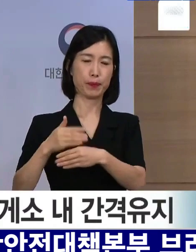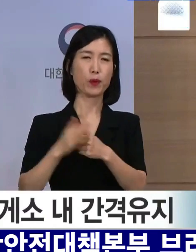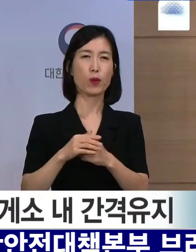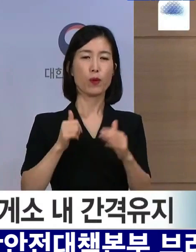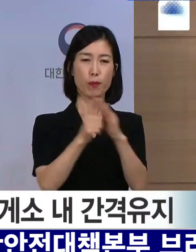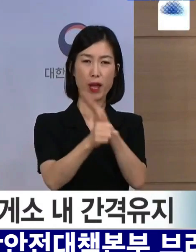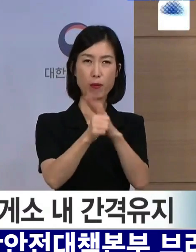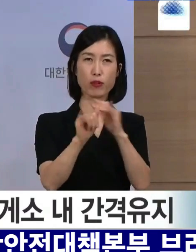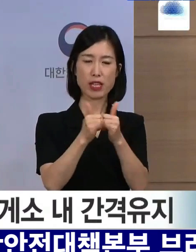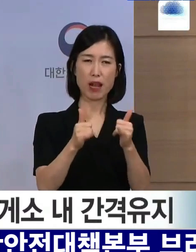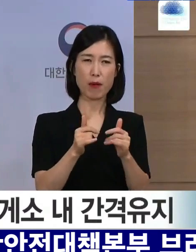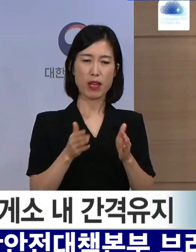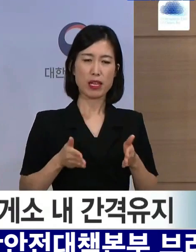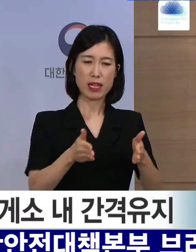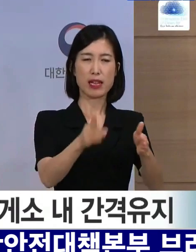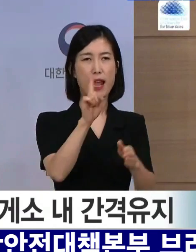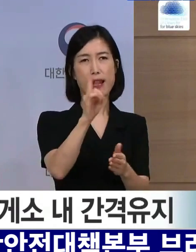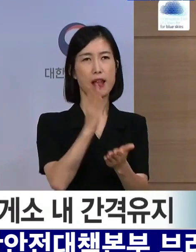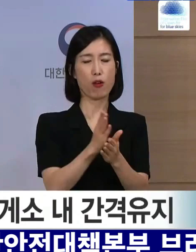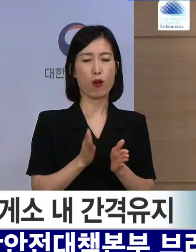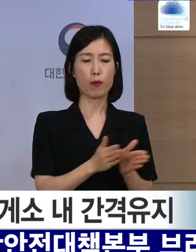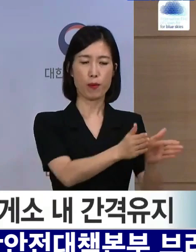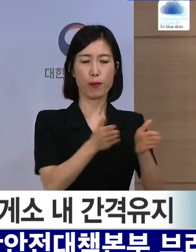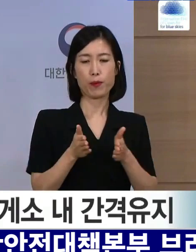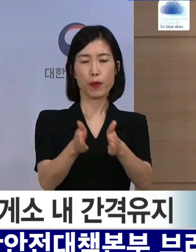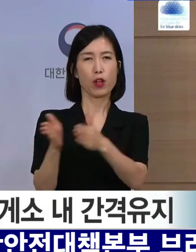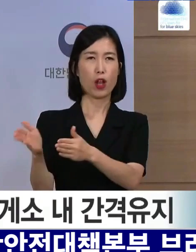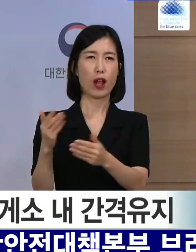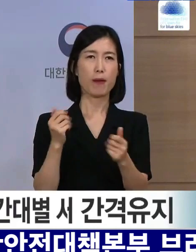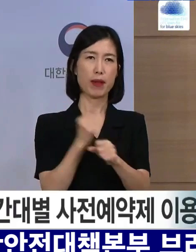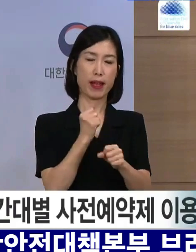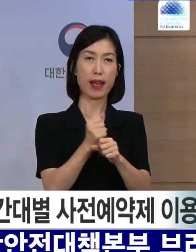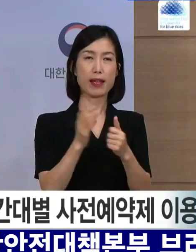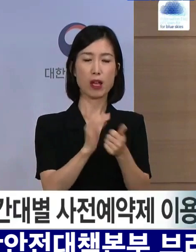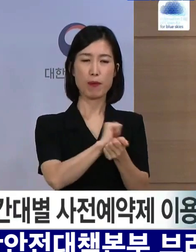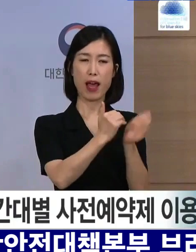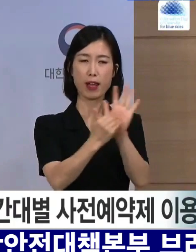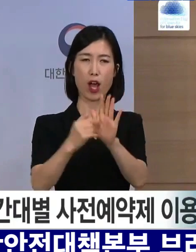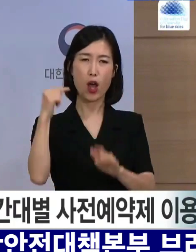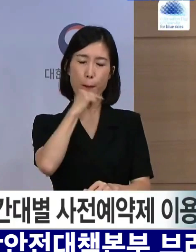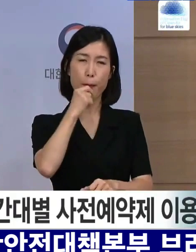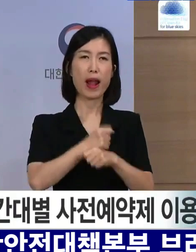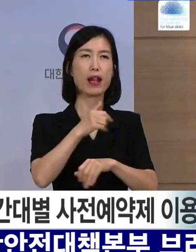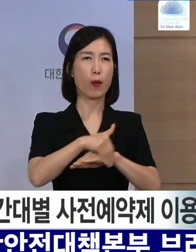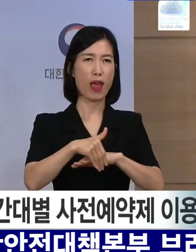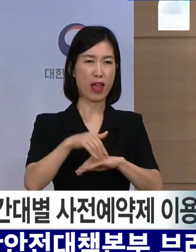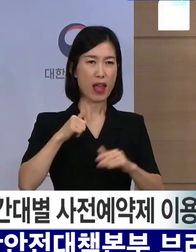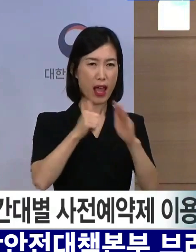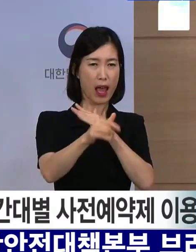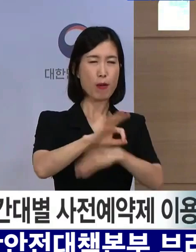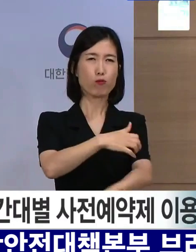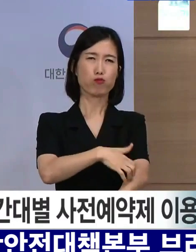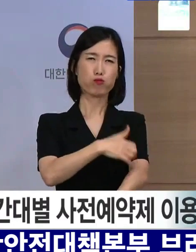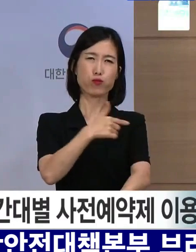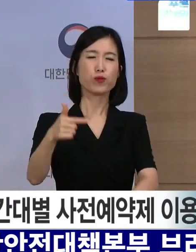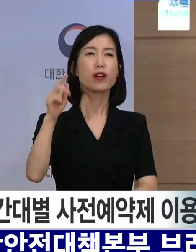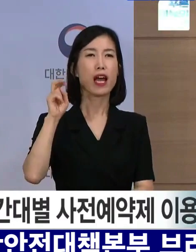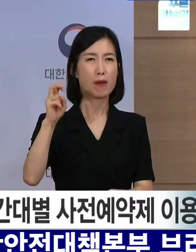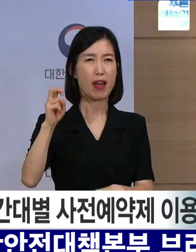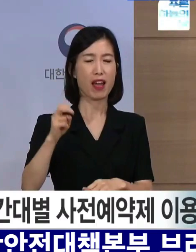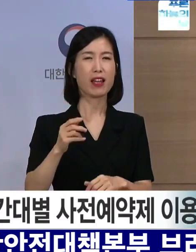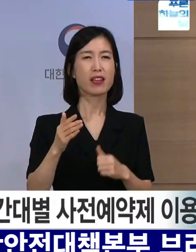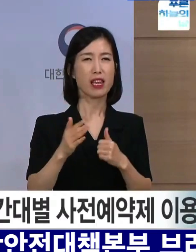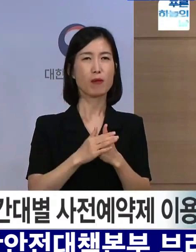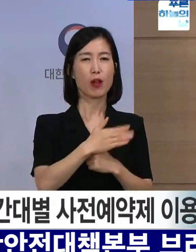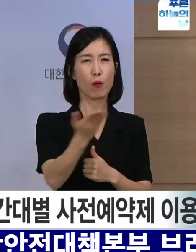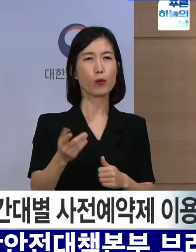동선을 여러 갈리로 분리하는 등 방역 조치를 강화할 예정이며 이에 따른 불편이 클 것이나 국민 여러분들의